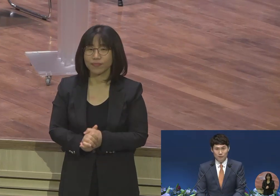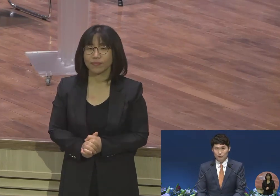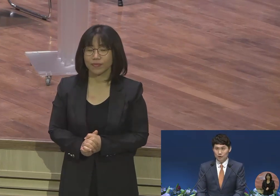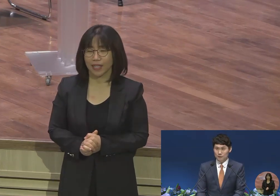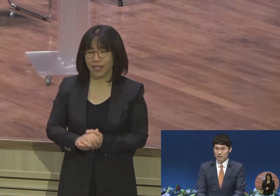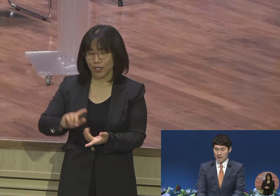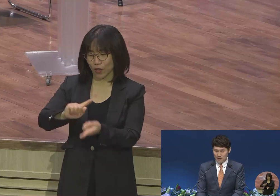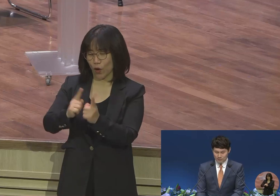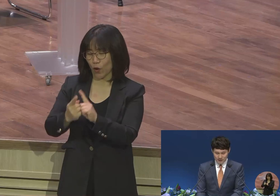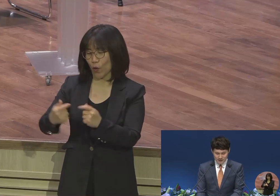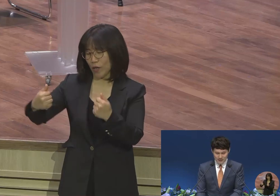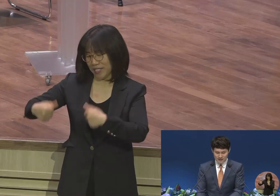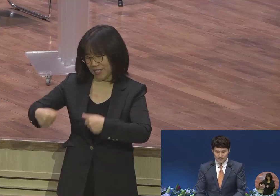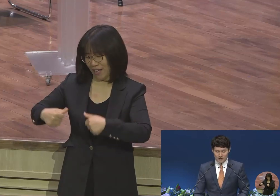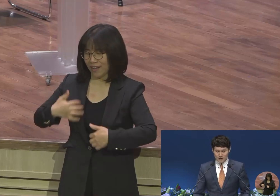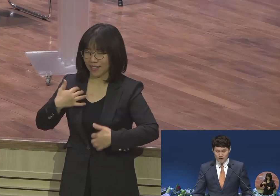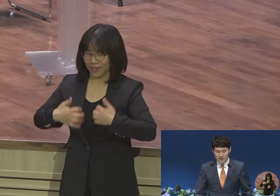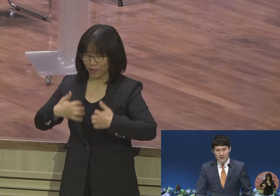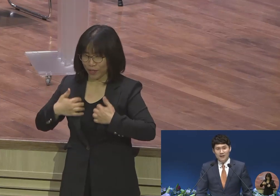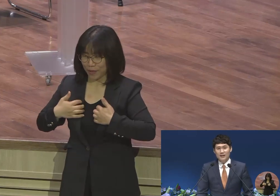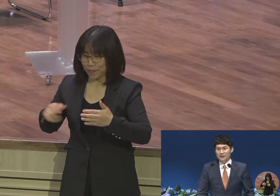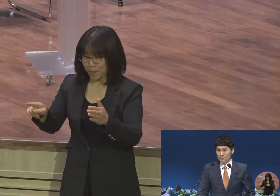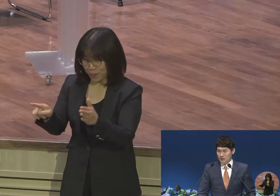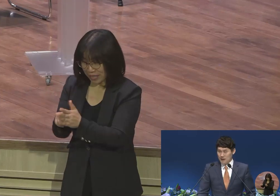분들 보시면서 반갑게 인사하겠습니다 믿는 자가 됩시다